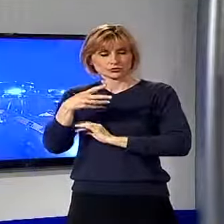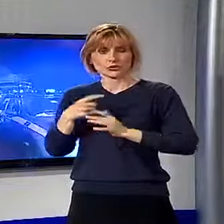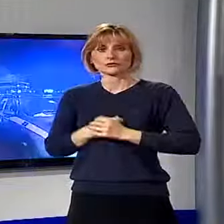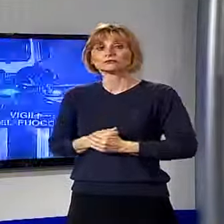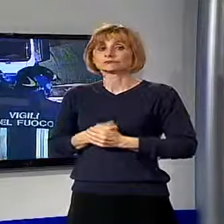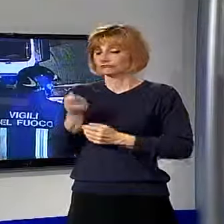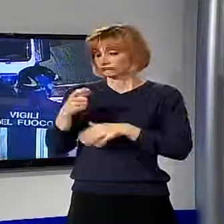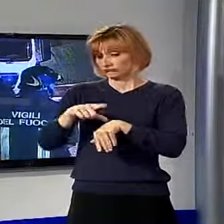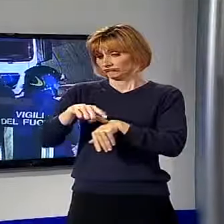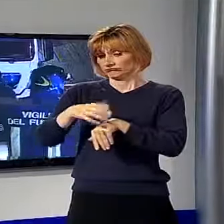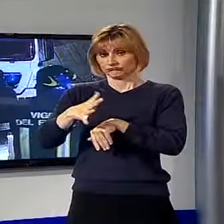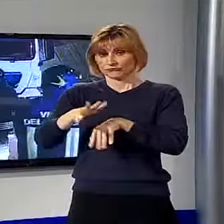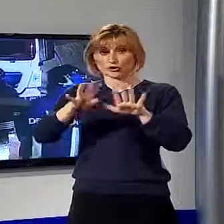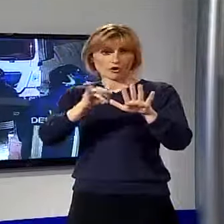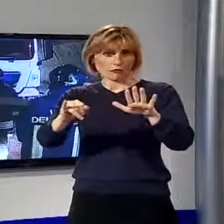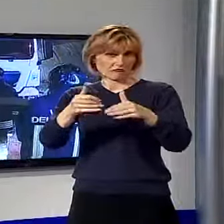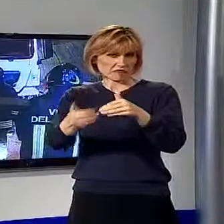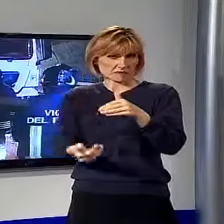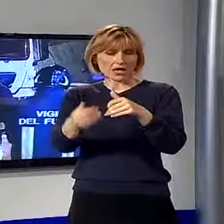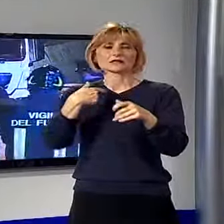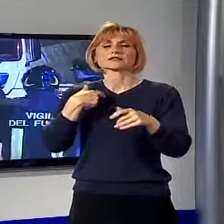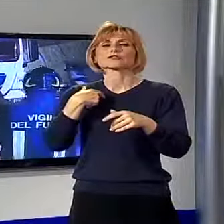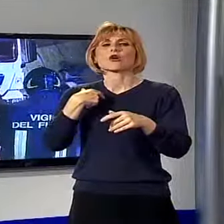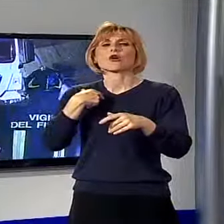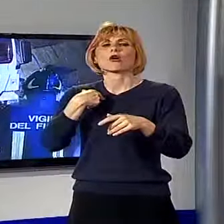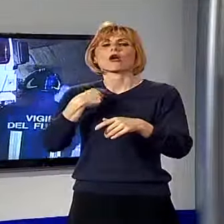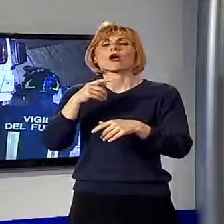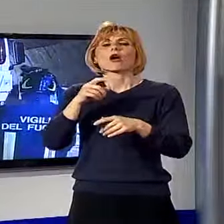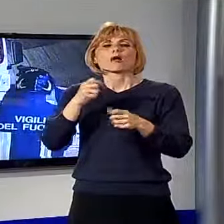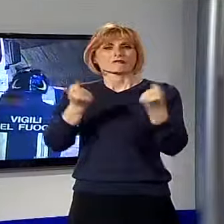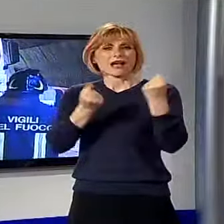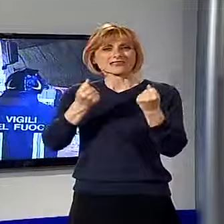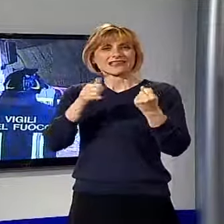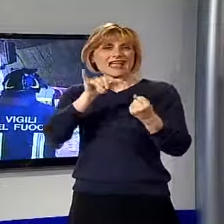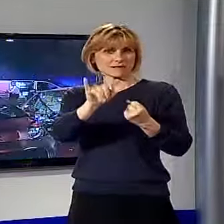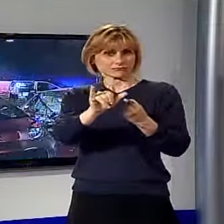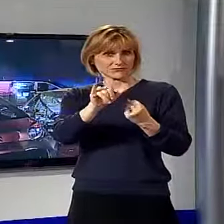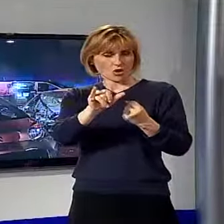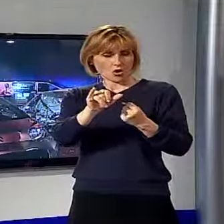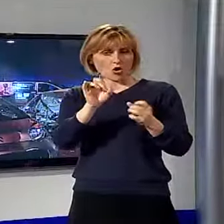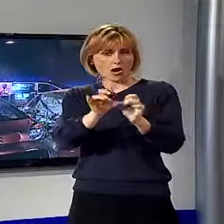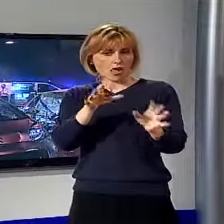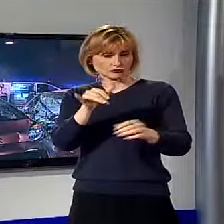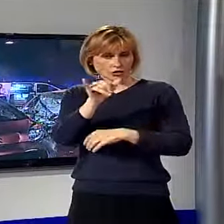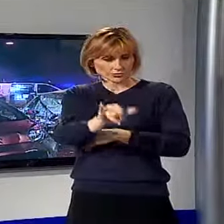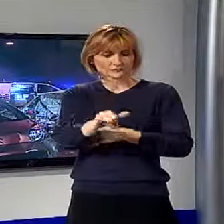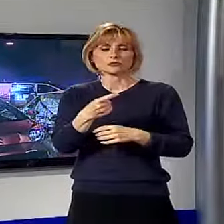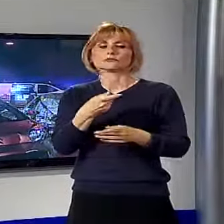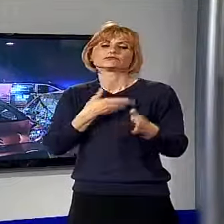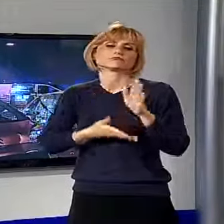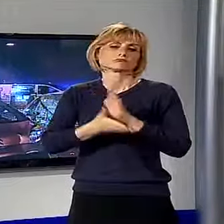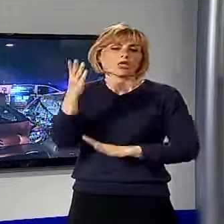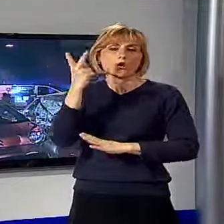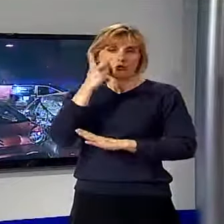Erano da poco passate le 9.30 quando la lancia Ypsilon, condotta da Dini, proveniente dalla Valle del Serchio e diretta a Lucca,